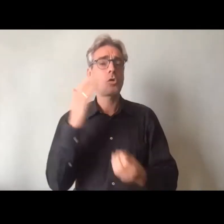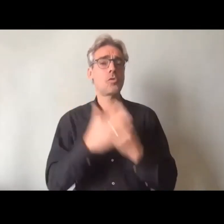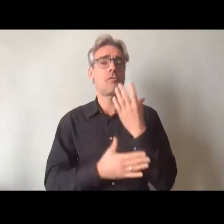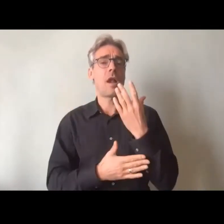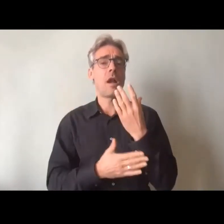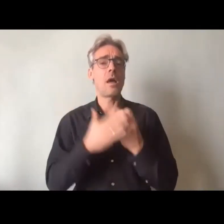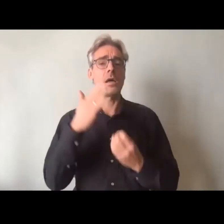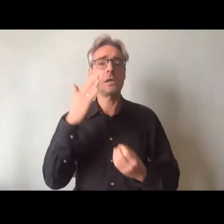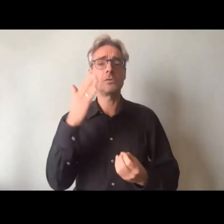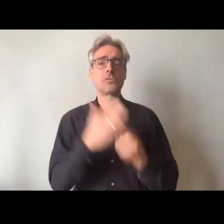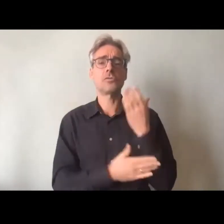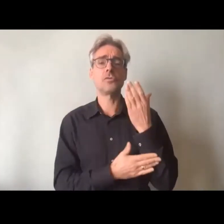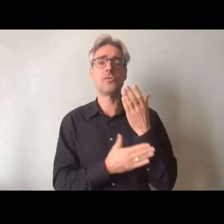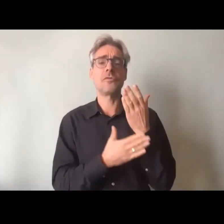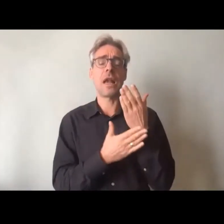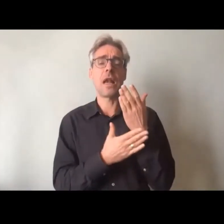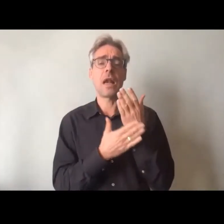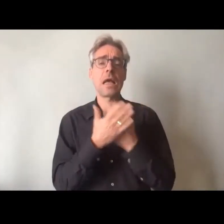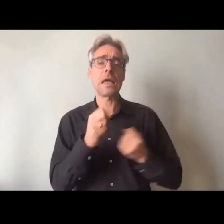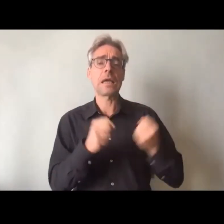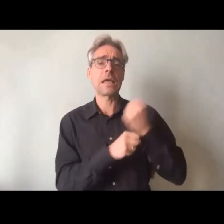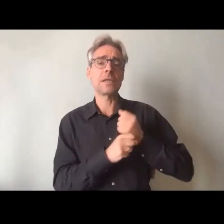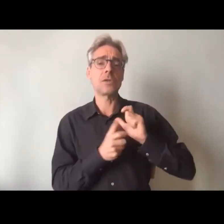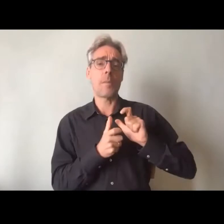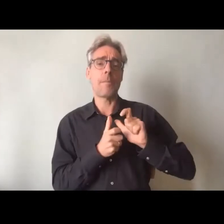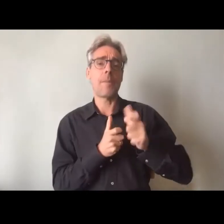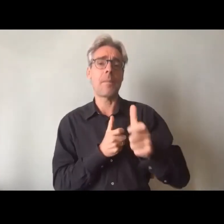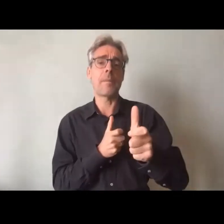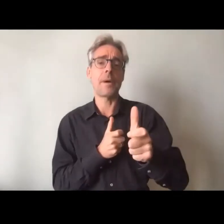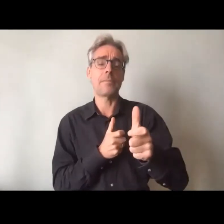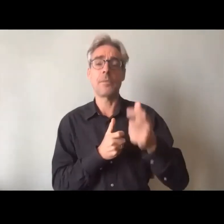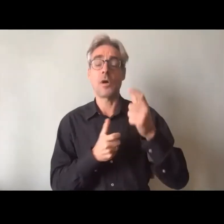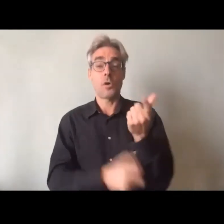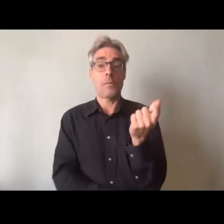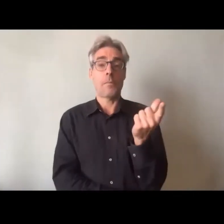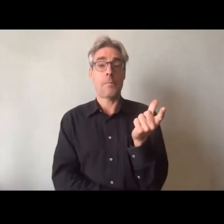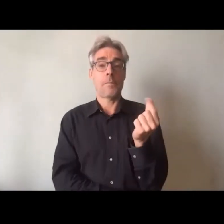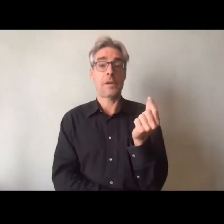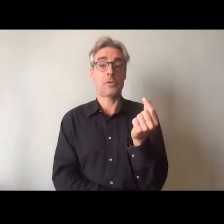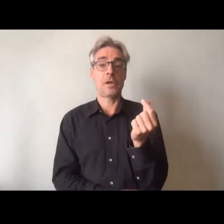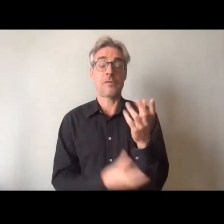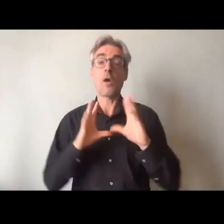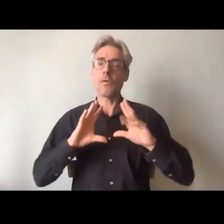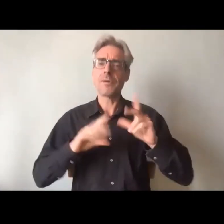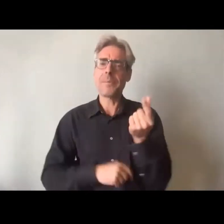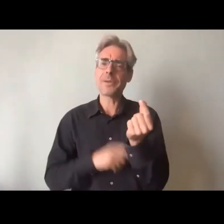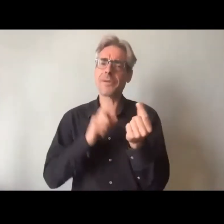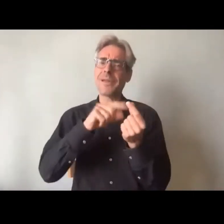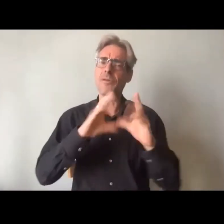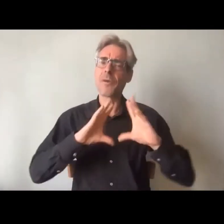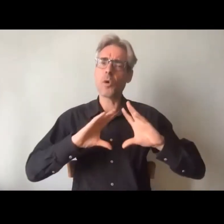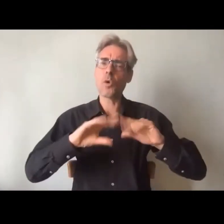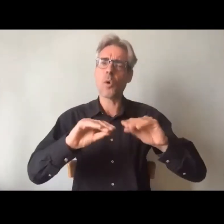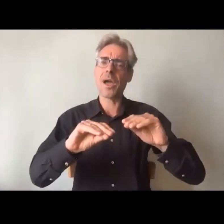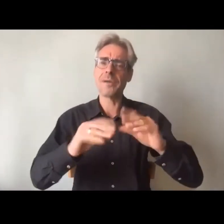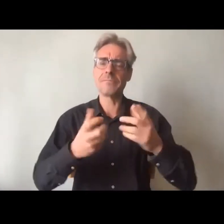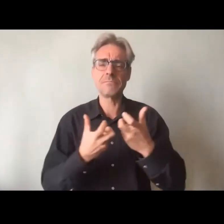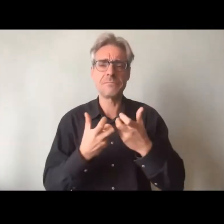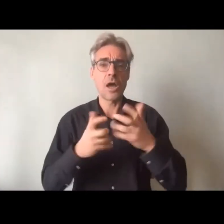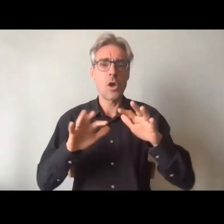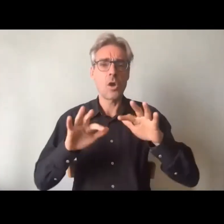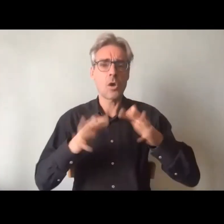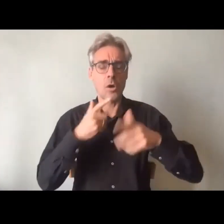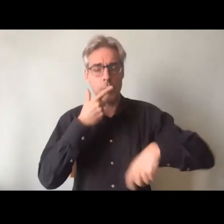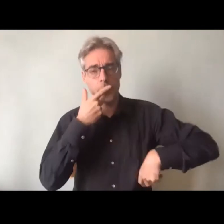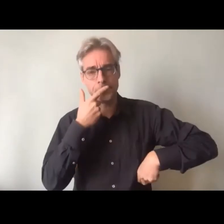d'élaboration de notre partenariat très concret à travers un peu la façon dont